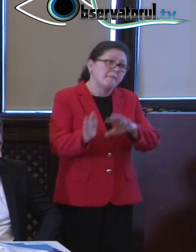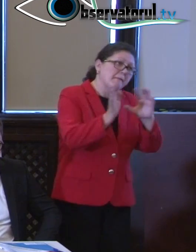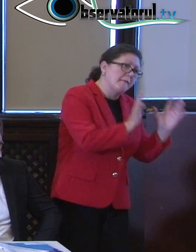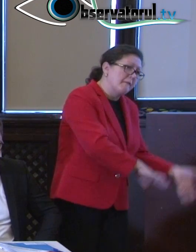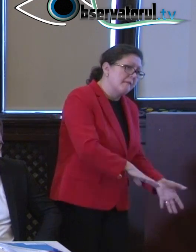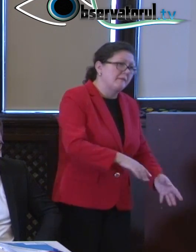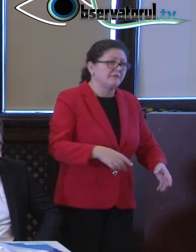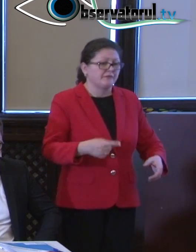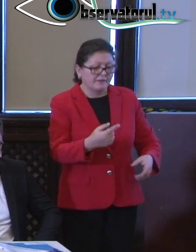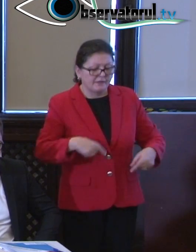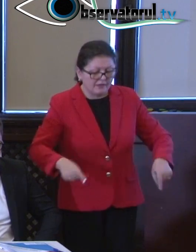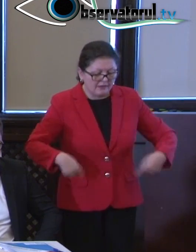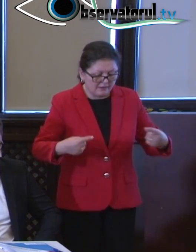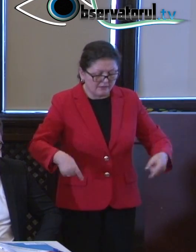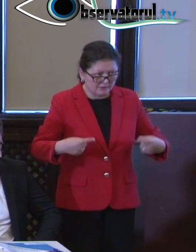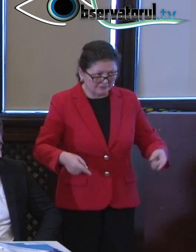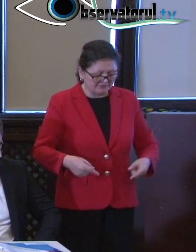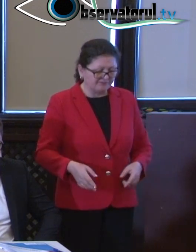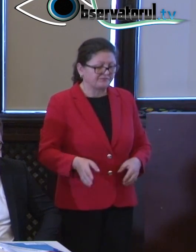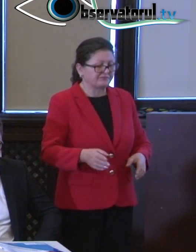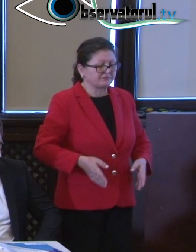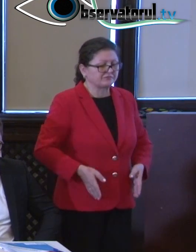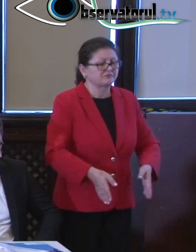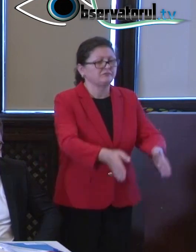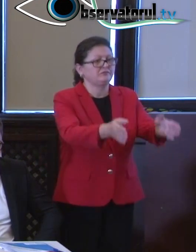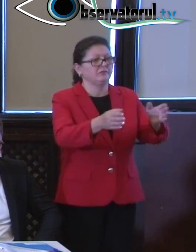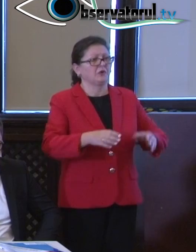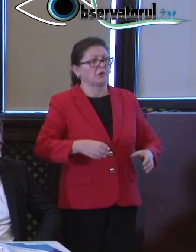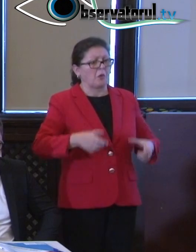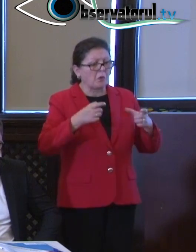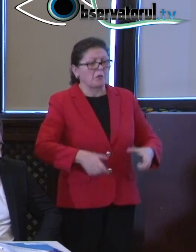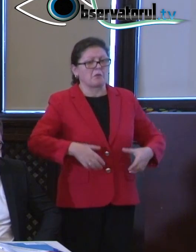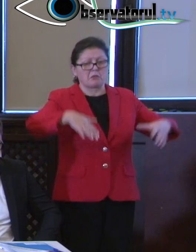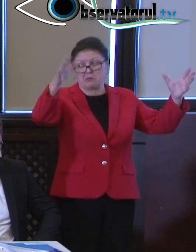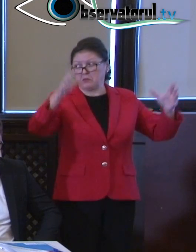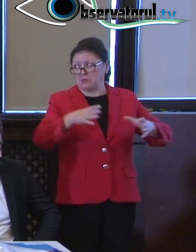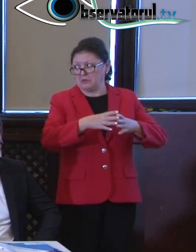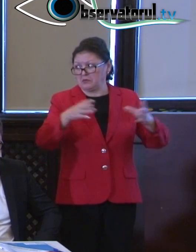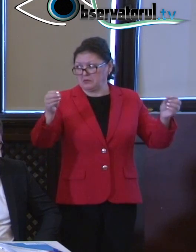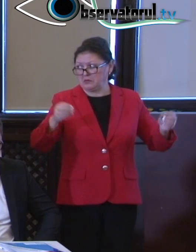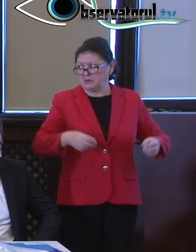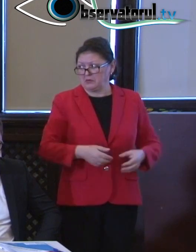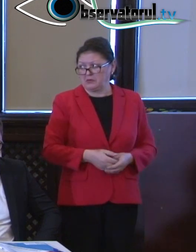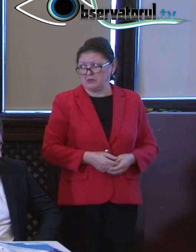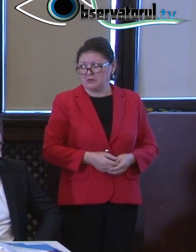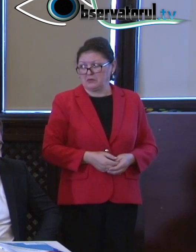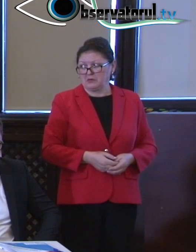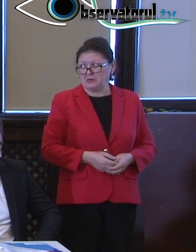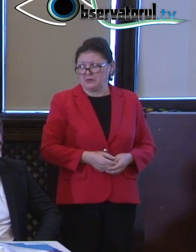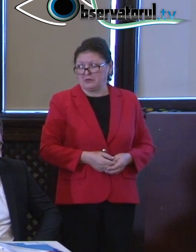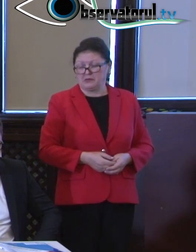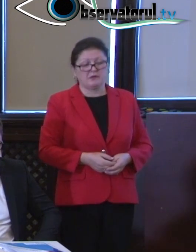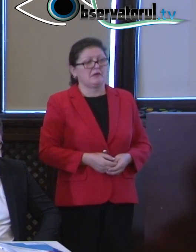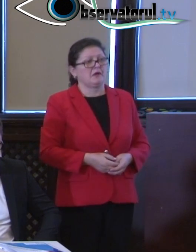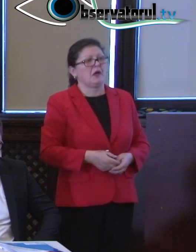Nu eram în România. Au trecut pe lângă noi un grup mare de români. N-am auzit decât atât Bă, ăștia sunt români că vorbesc